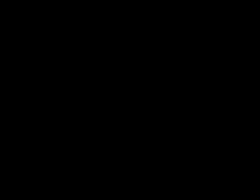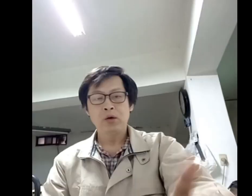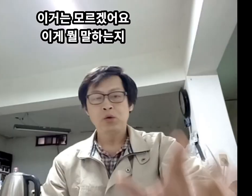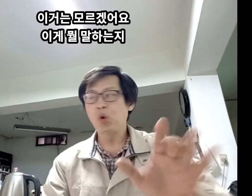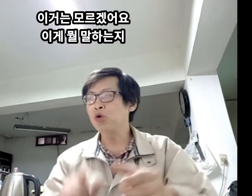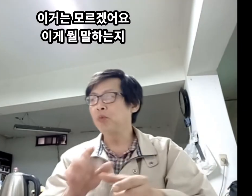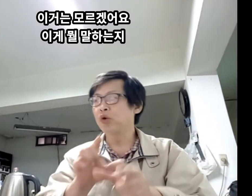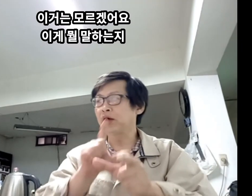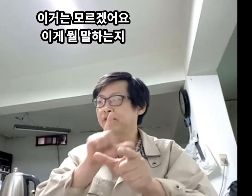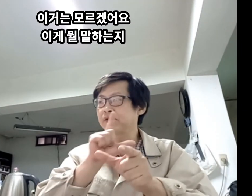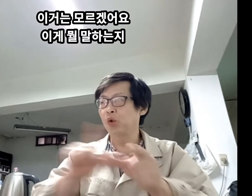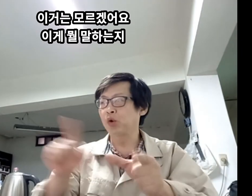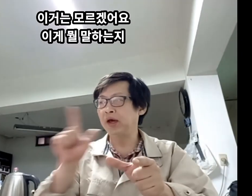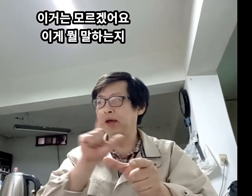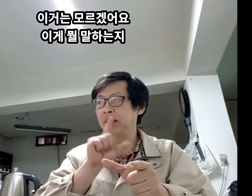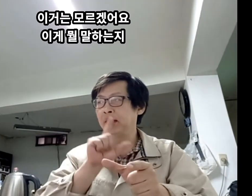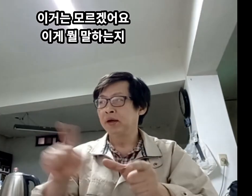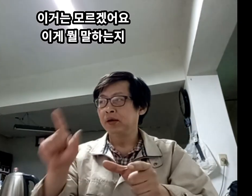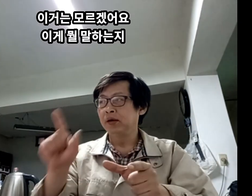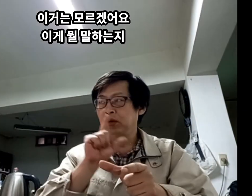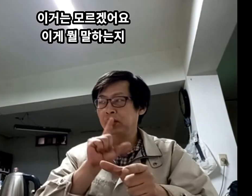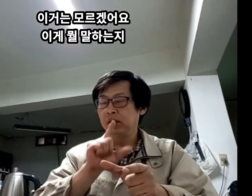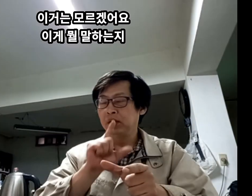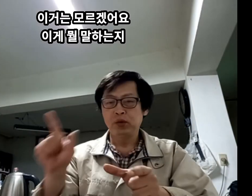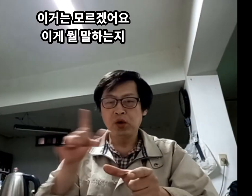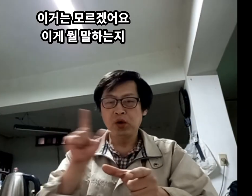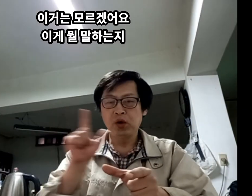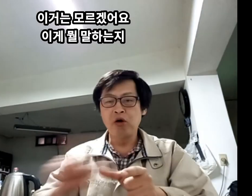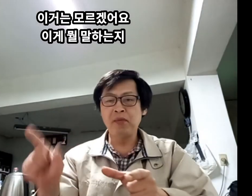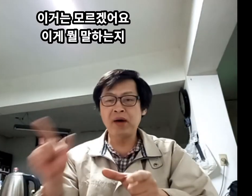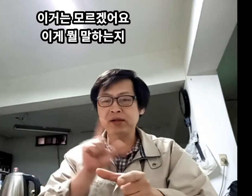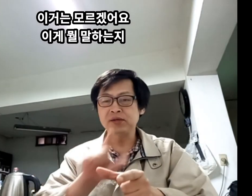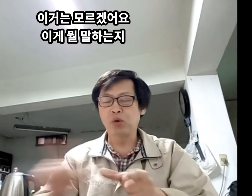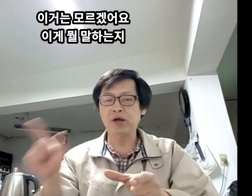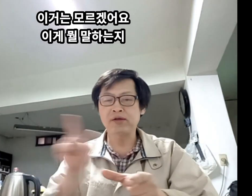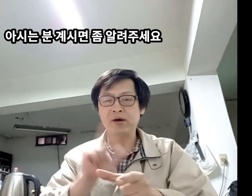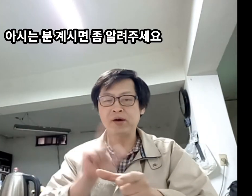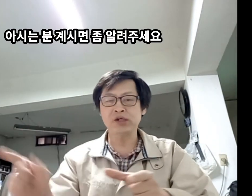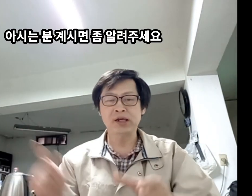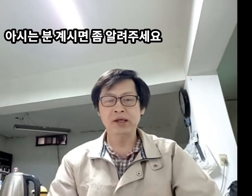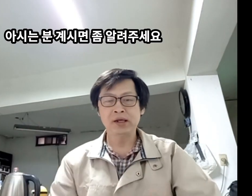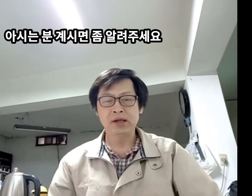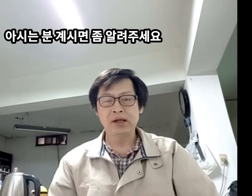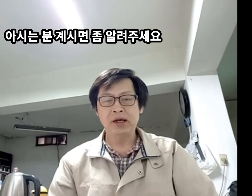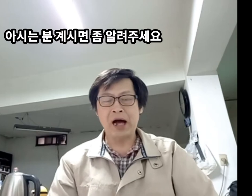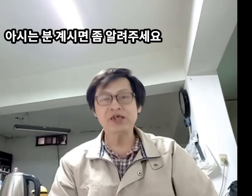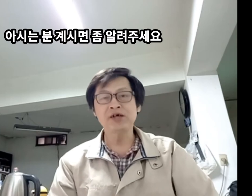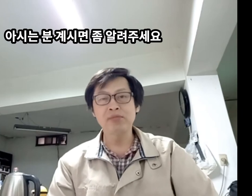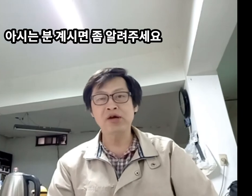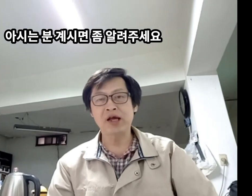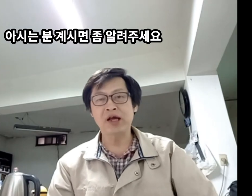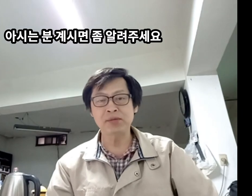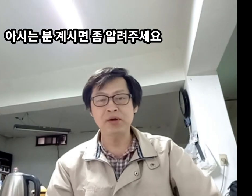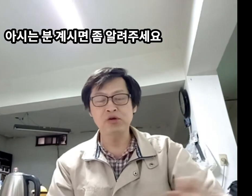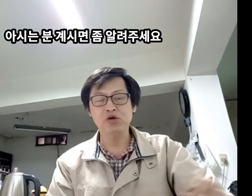요거는 모르겠어요 요게 요게 뭘 말하는지 모르겠어요 혹시 아시는 분 계시면 좀